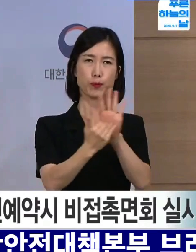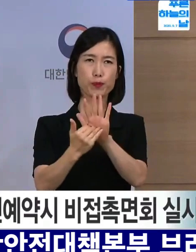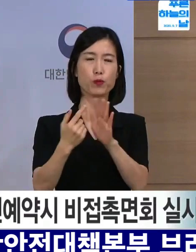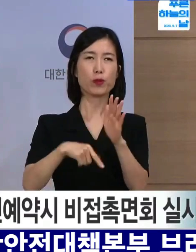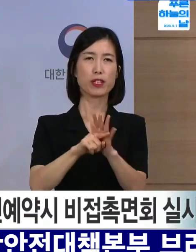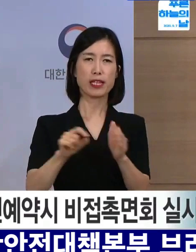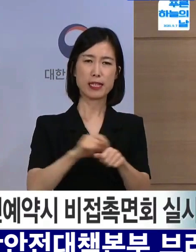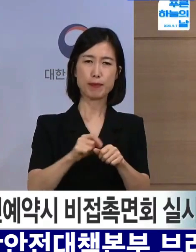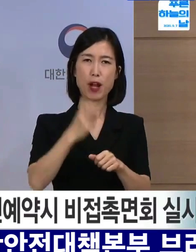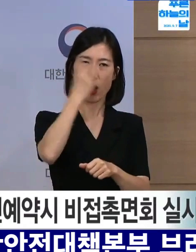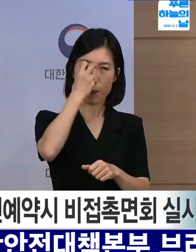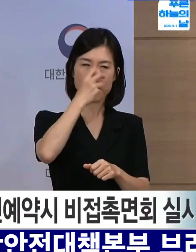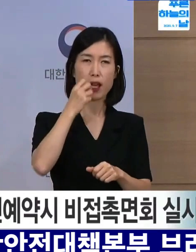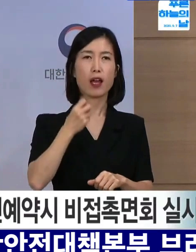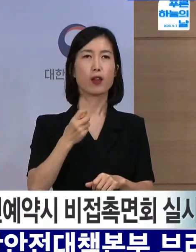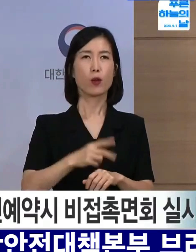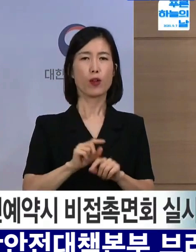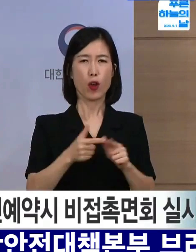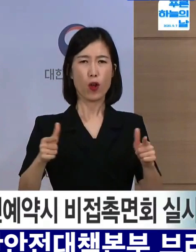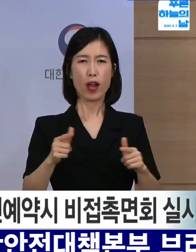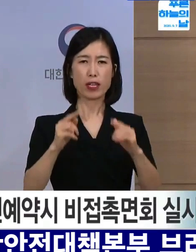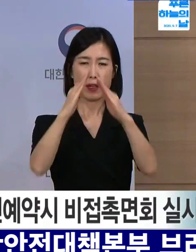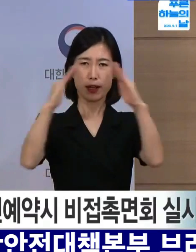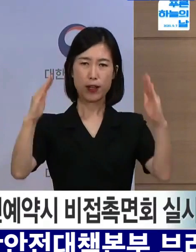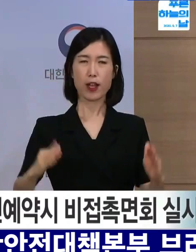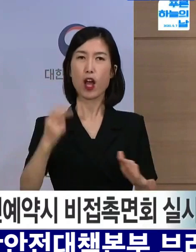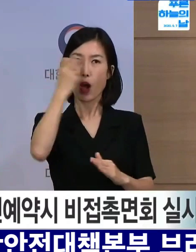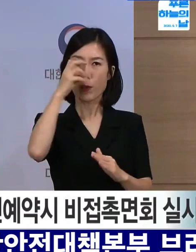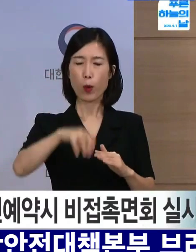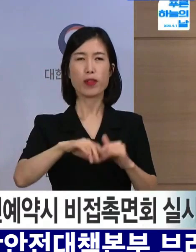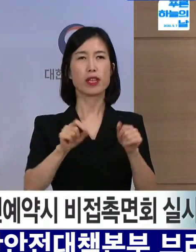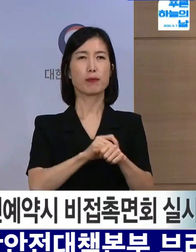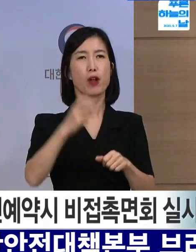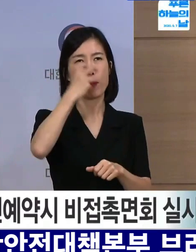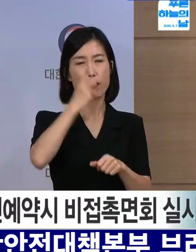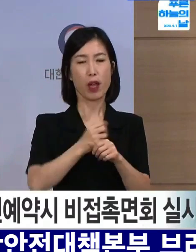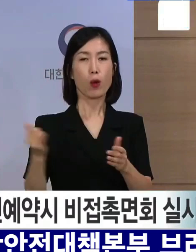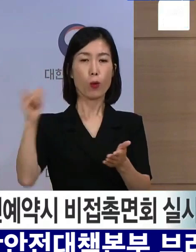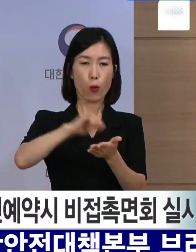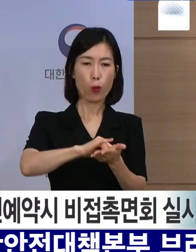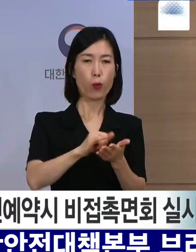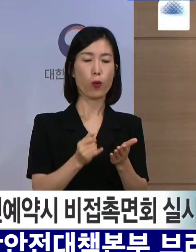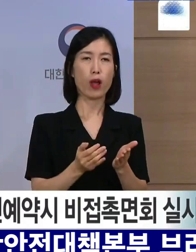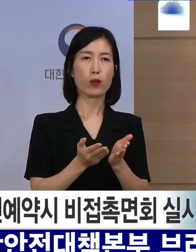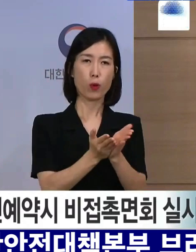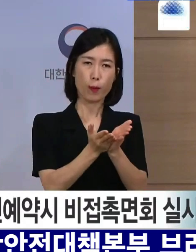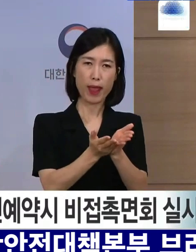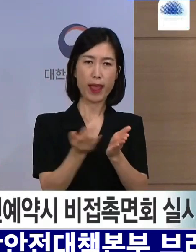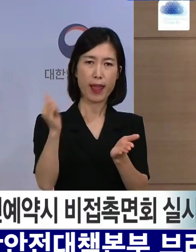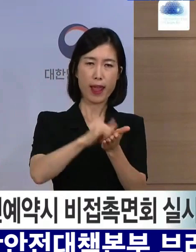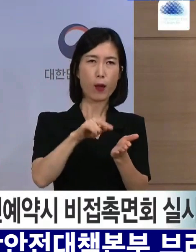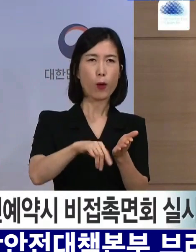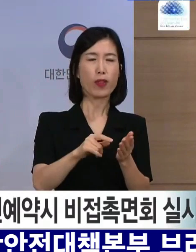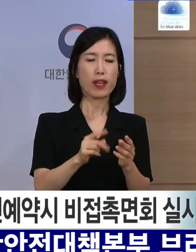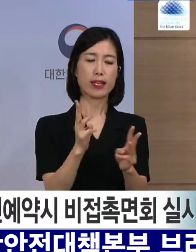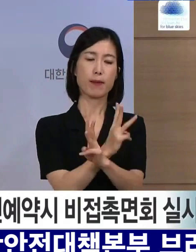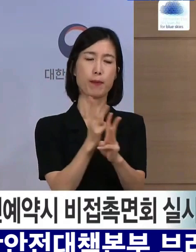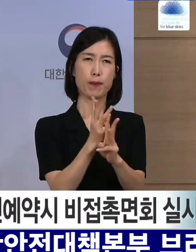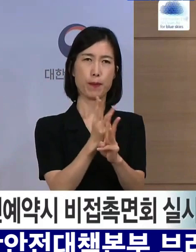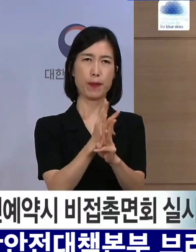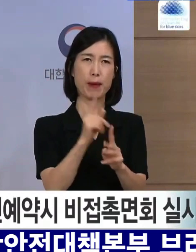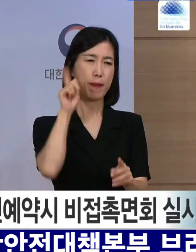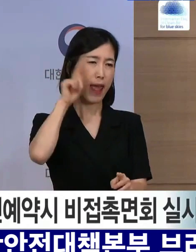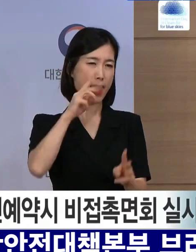절차, 별도 운성은 계속될 것이며 공항과 항만의 검역 체계는 3교대로 상시 가동하여